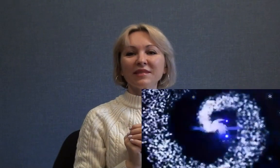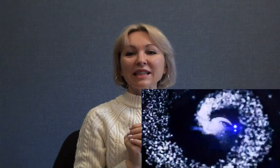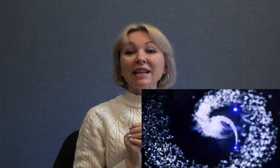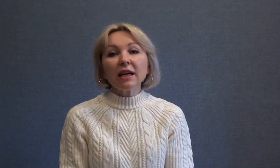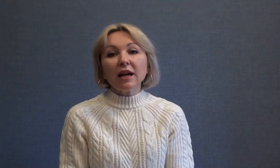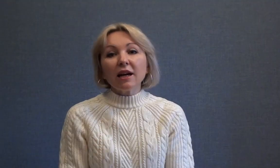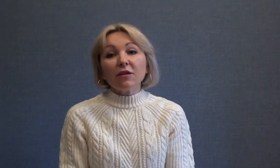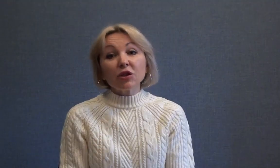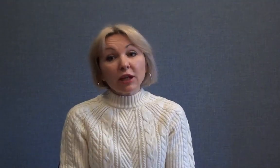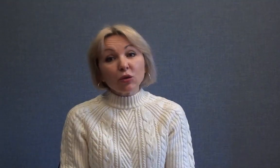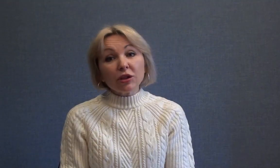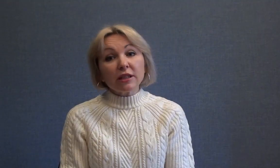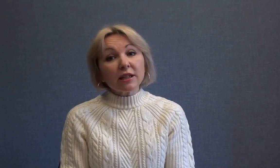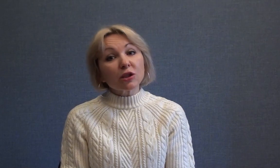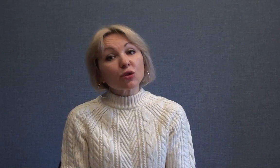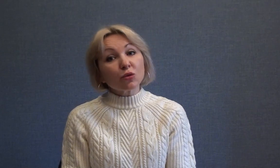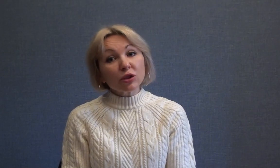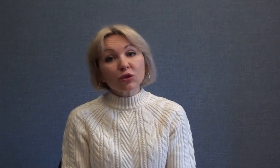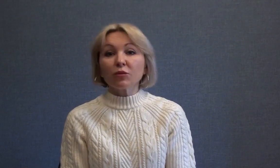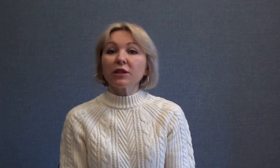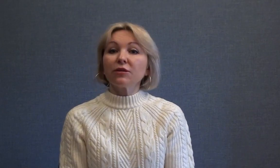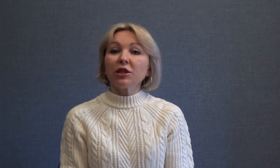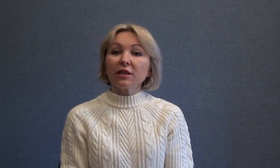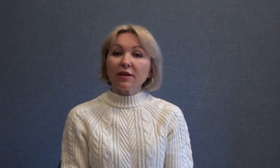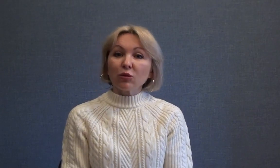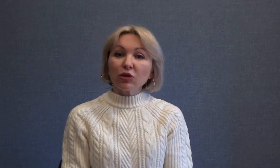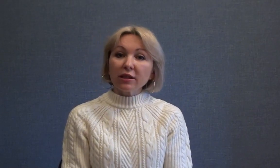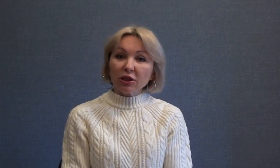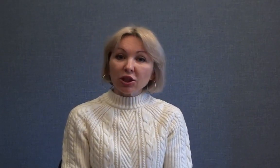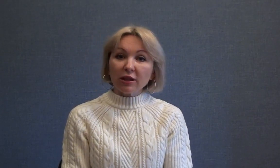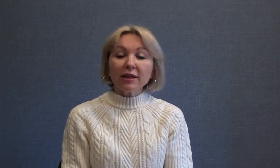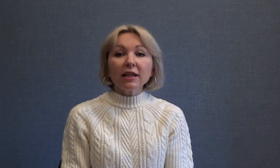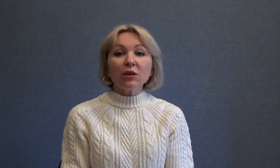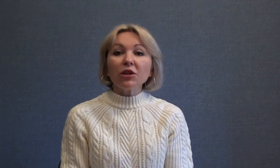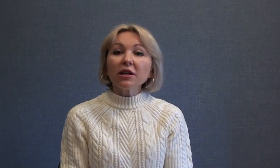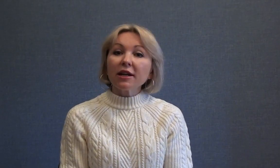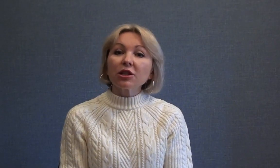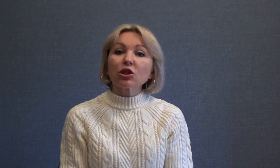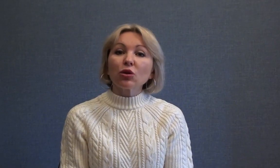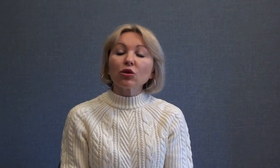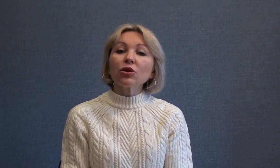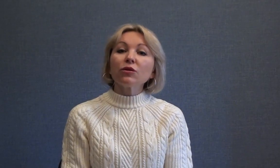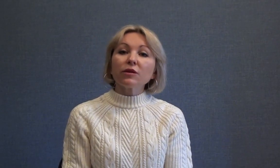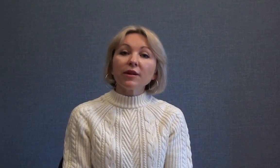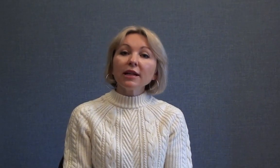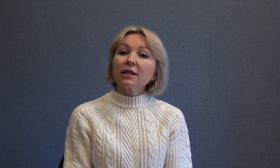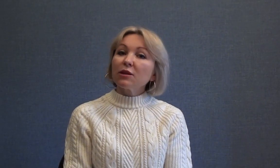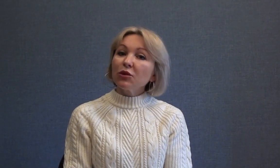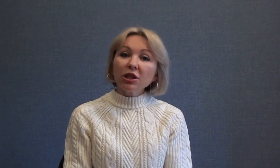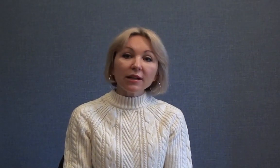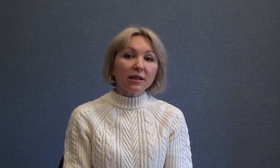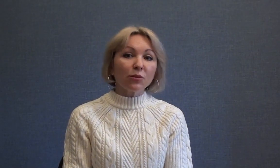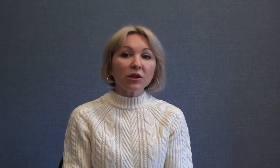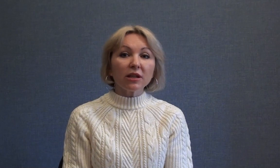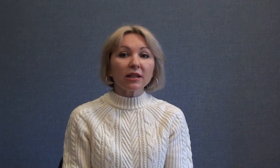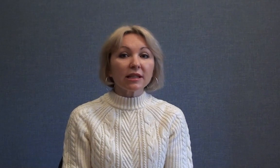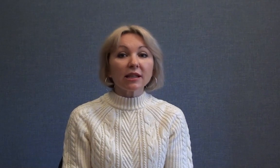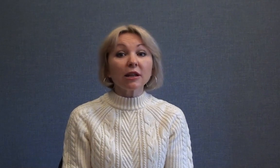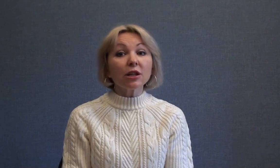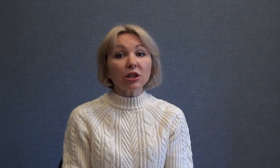Вот такую интересную музыку, мы сегодня с вами услышали. И мне кажется, что Антонио Вивальди замечательно передал настроение